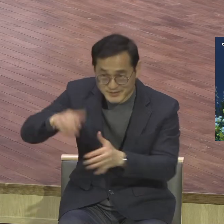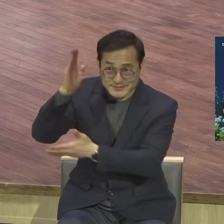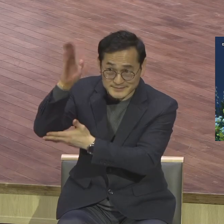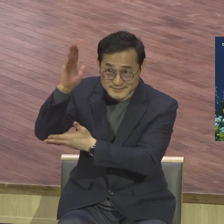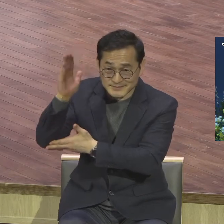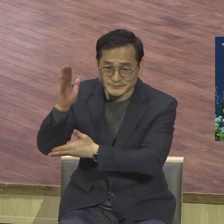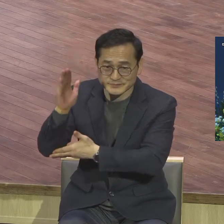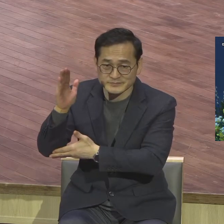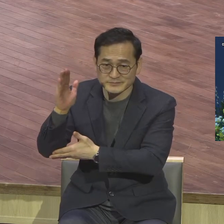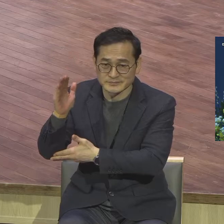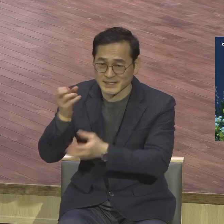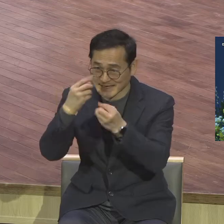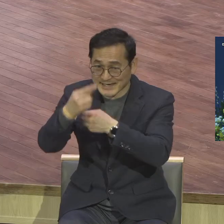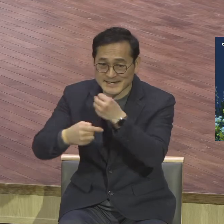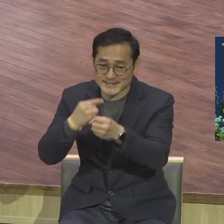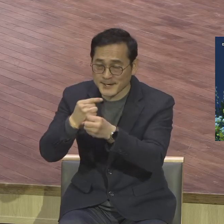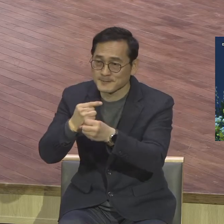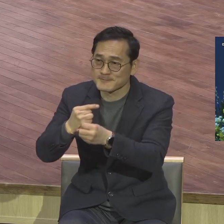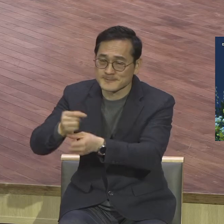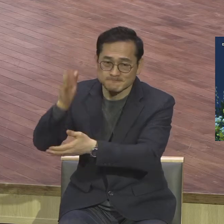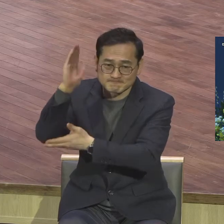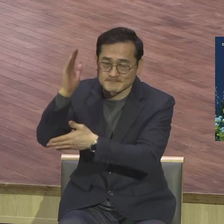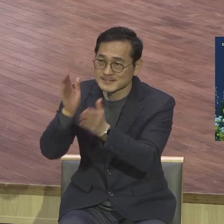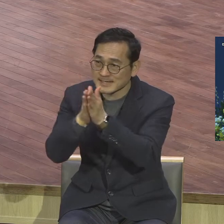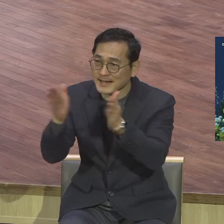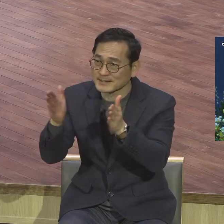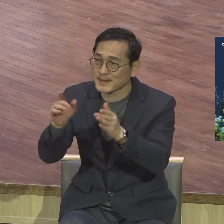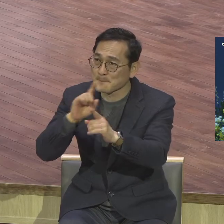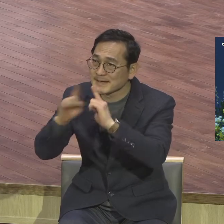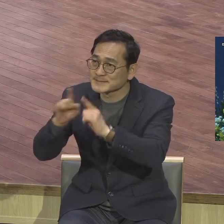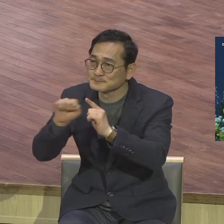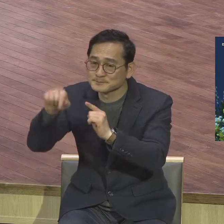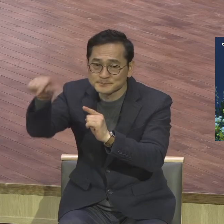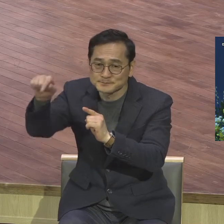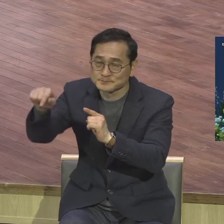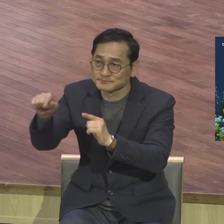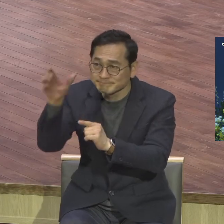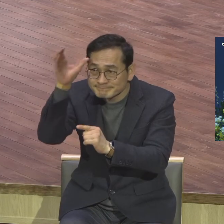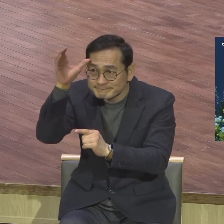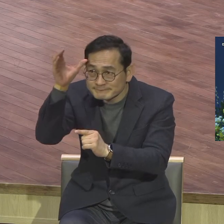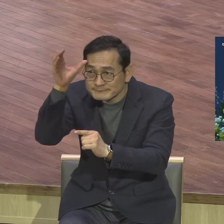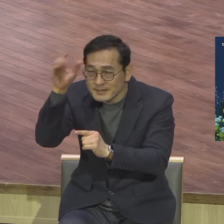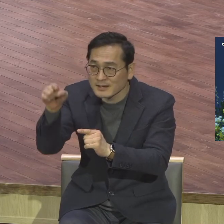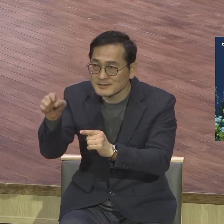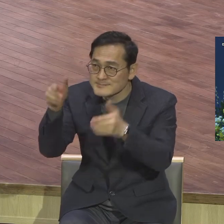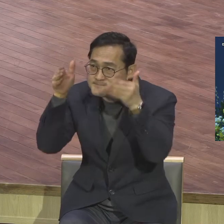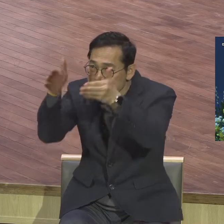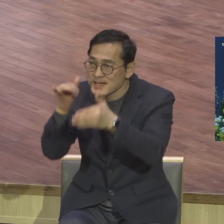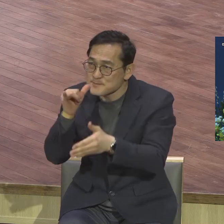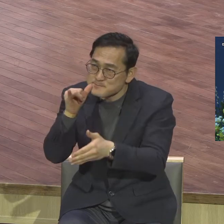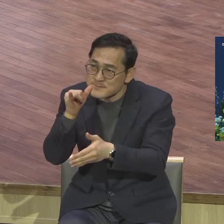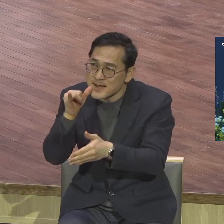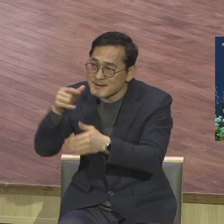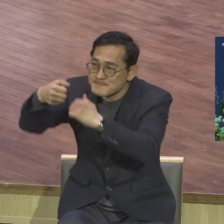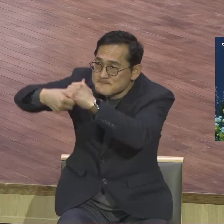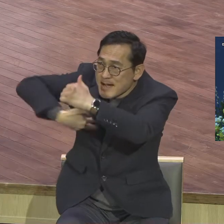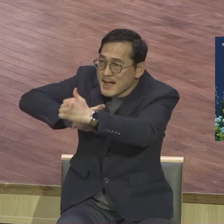조옵사사 내 영혼 속에 각인되어지게 하여 조옵사사 내 삶 속에 영향을 미치게 하여 조옵사사 반드시